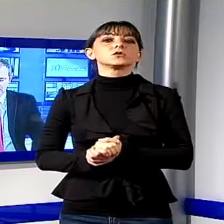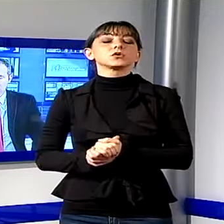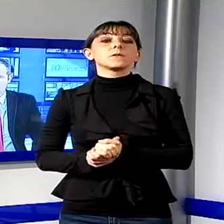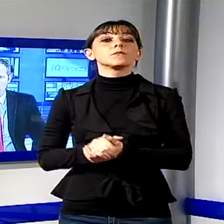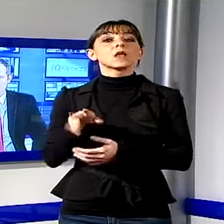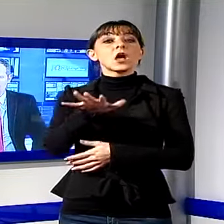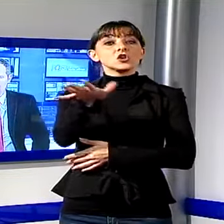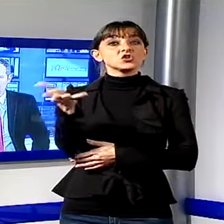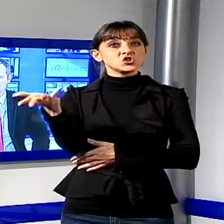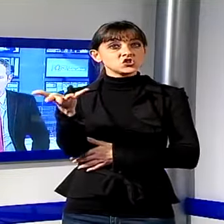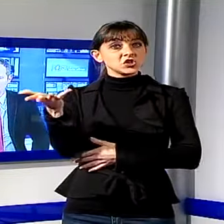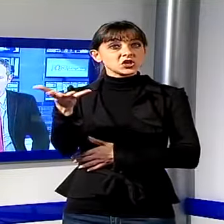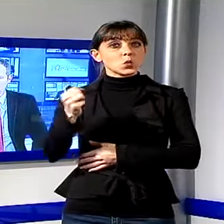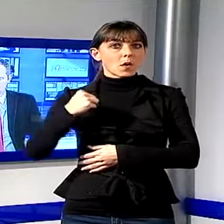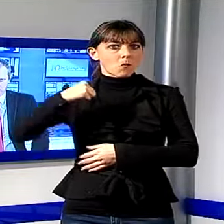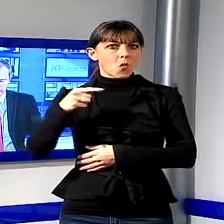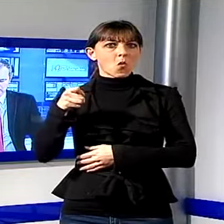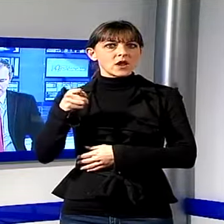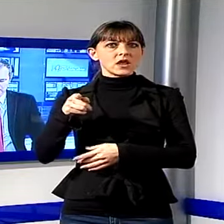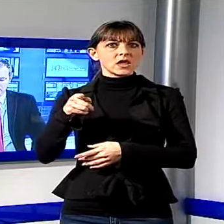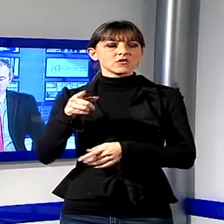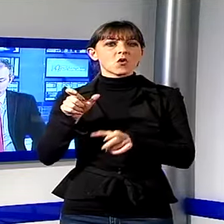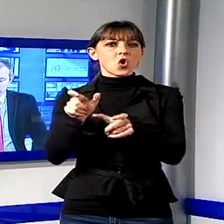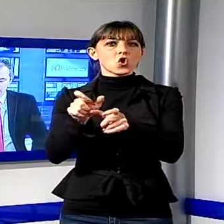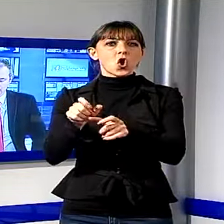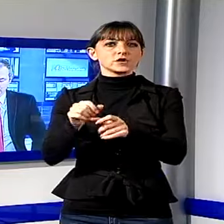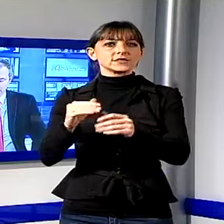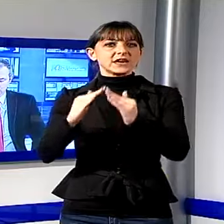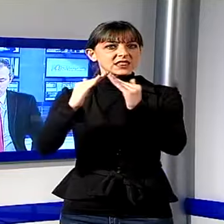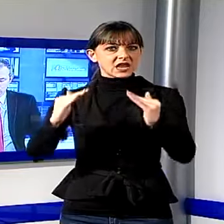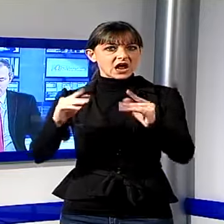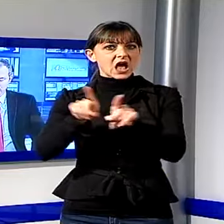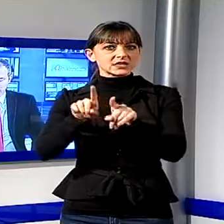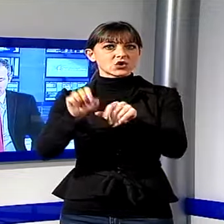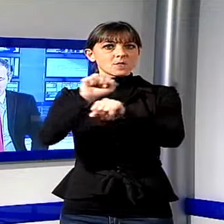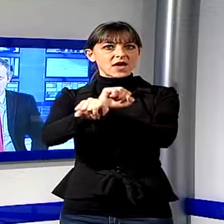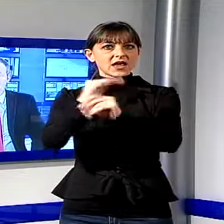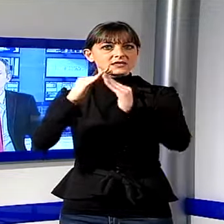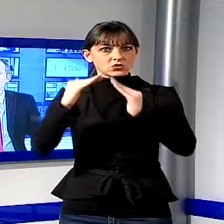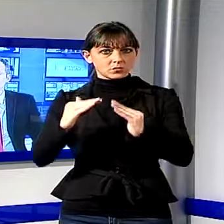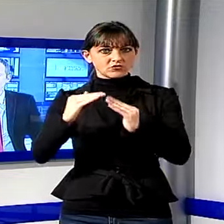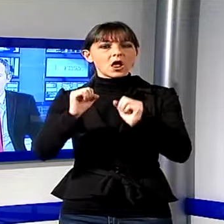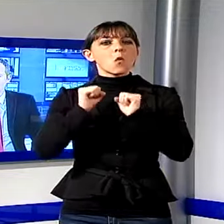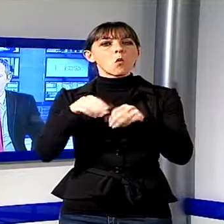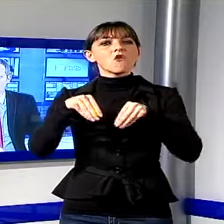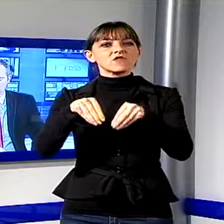equiparabile agli arresti domiciliari. Potranno frequentare la scuola ma spostandosi sotto la sorveglianza dei